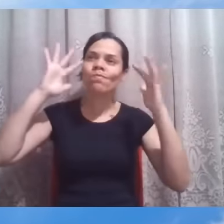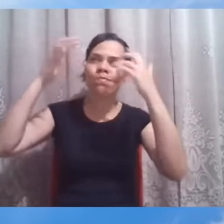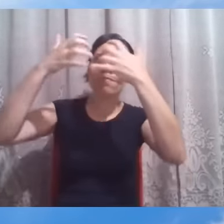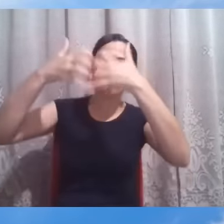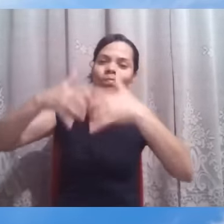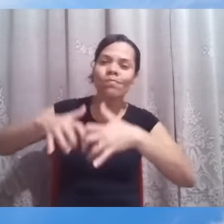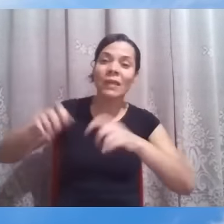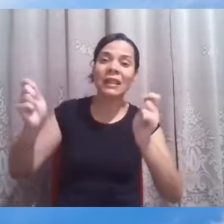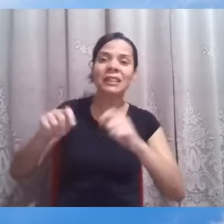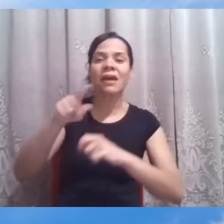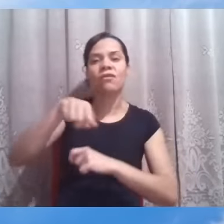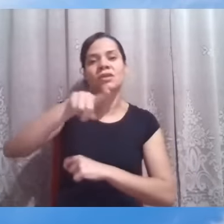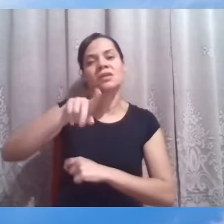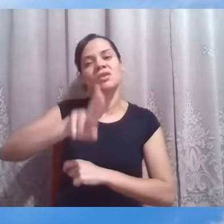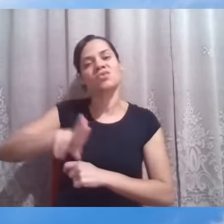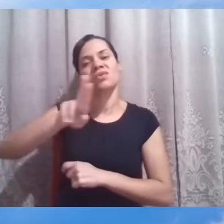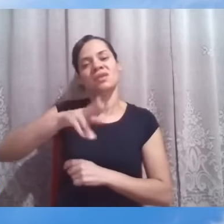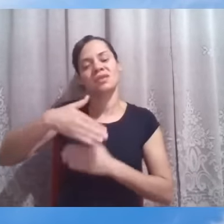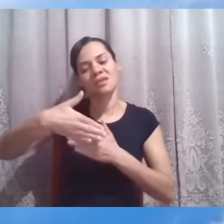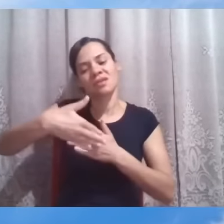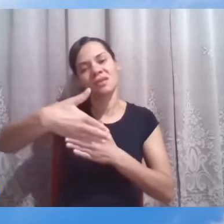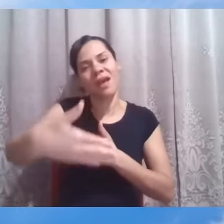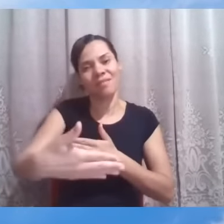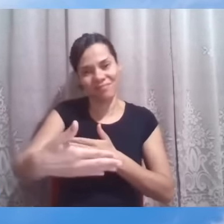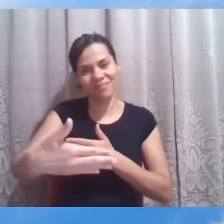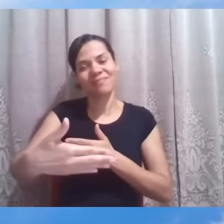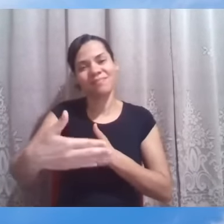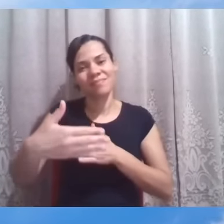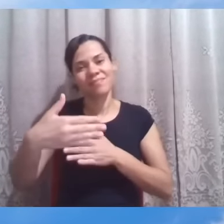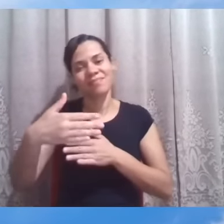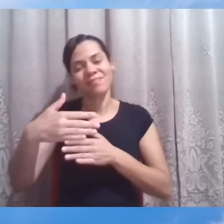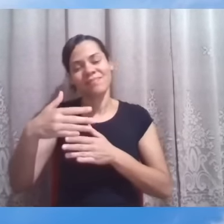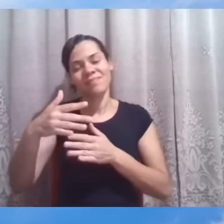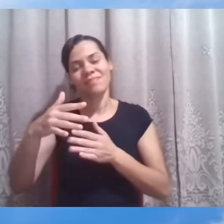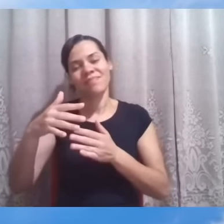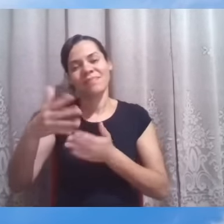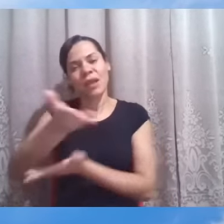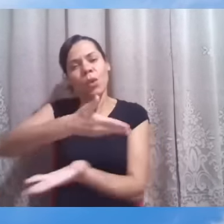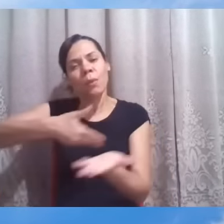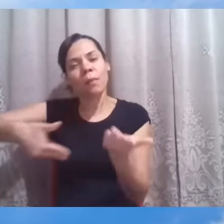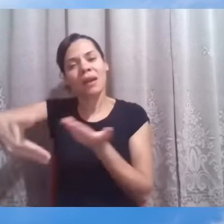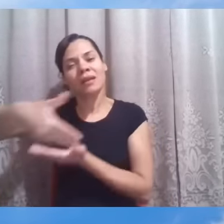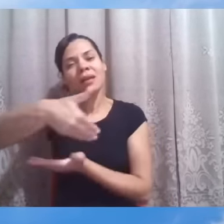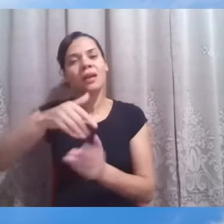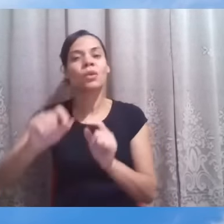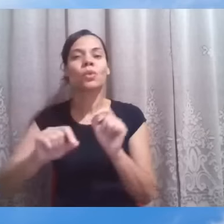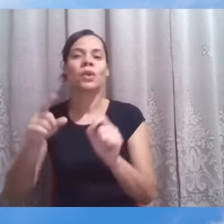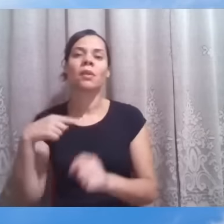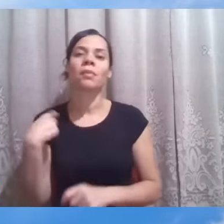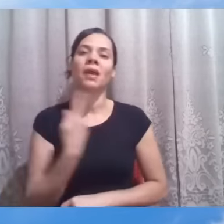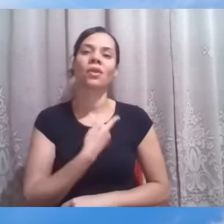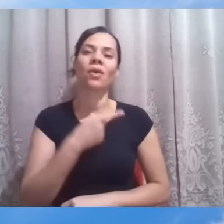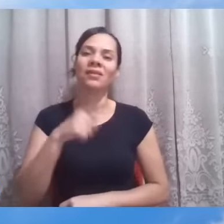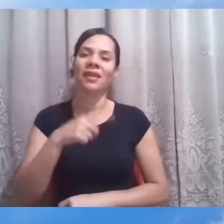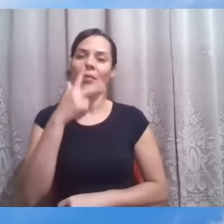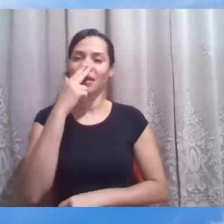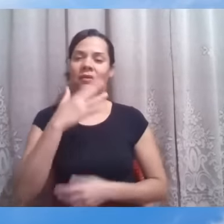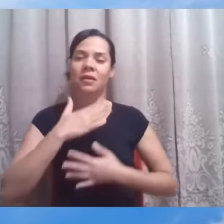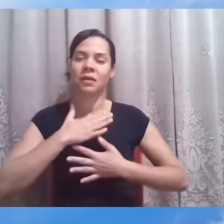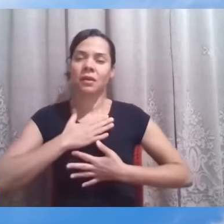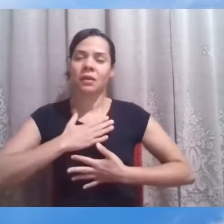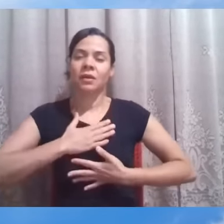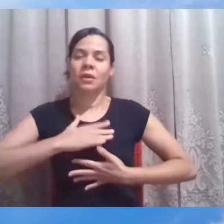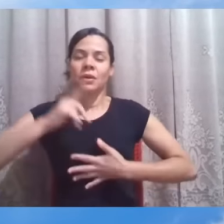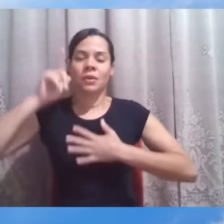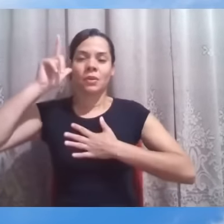úteis na caminhada, compartilhando em verdade aquilo que para nós tem sido o oásis em meio aos desertos da